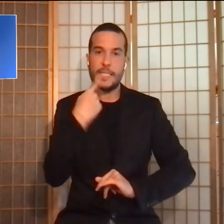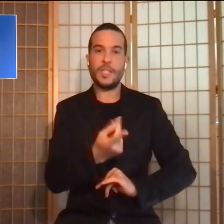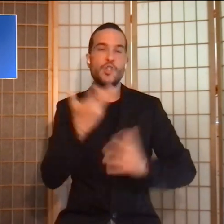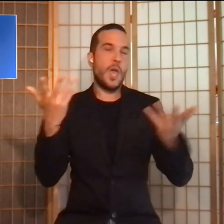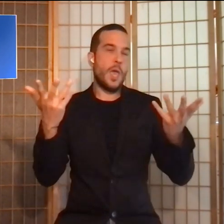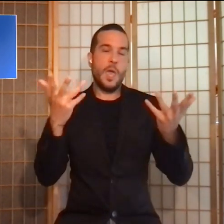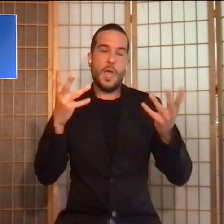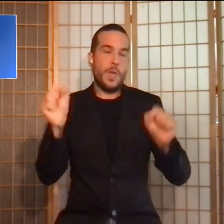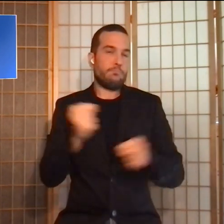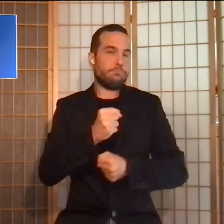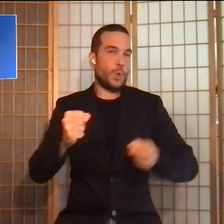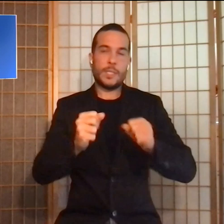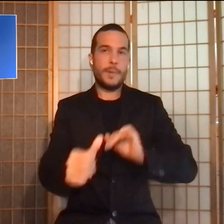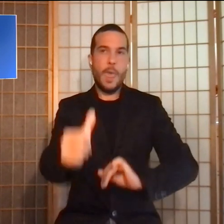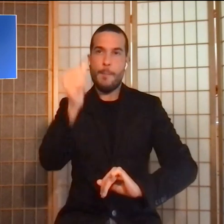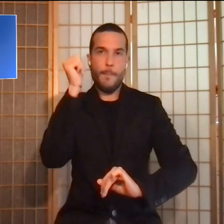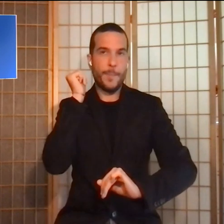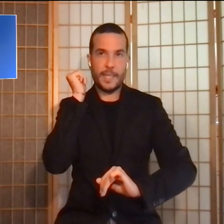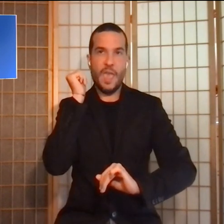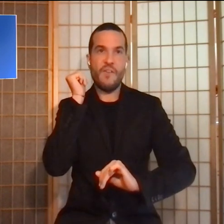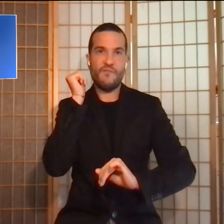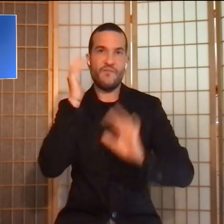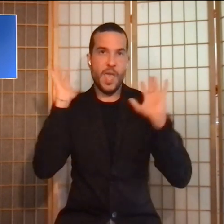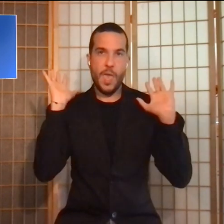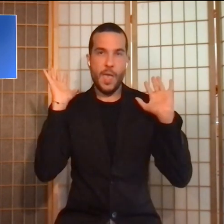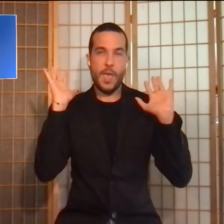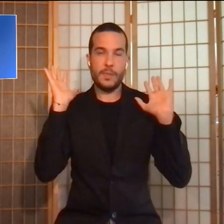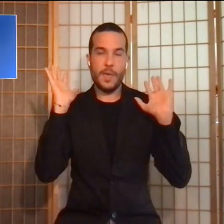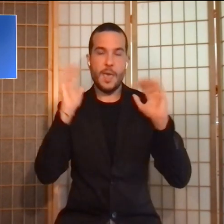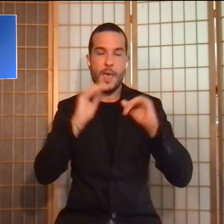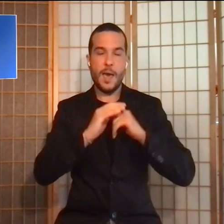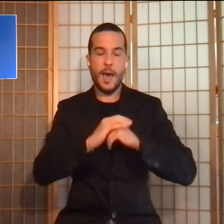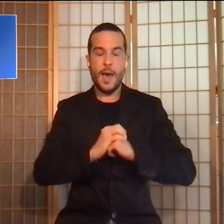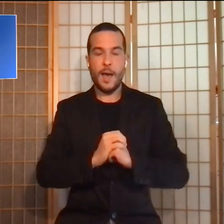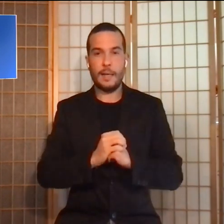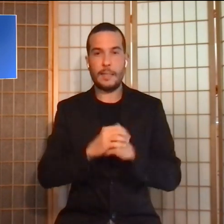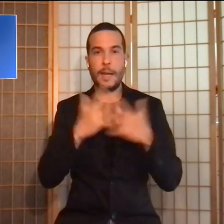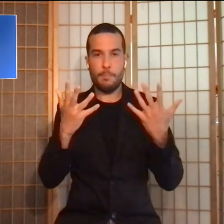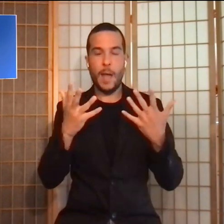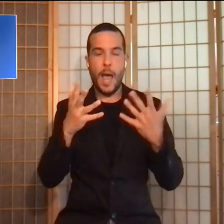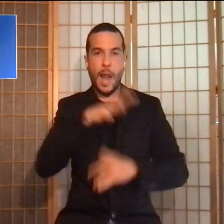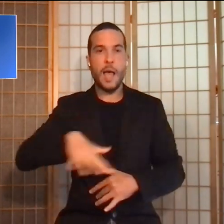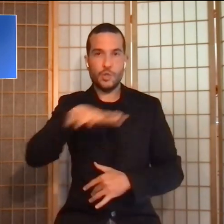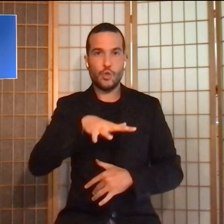quando si parla di terremoti, fenomeni però coerenti con la sismicità di questa zona.